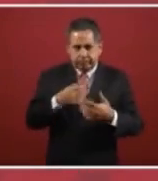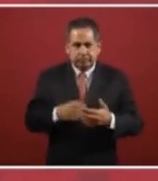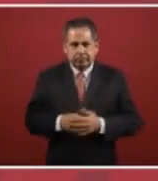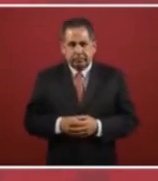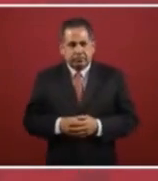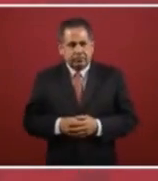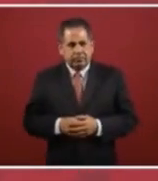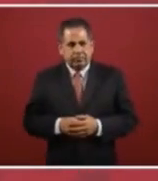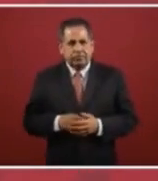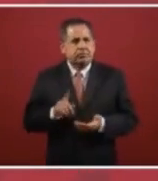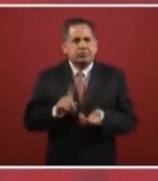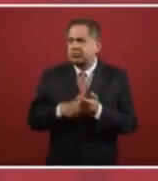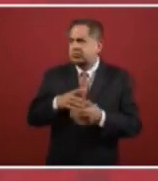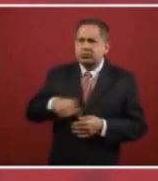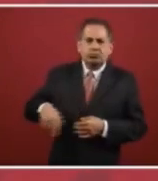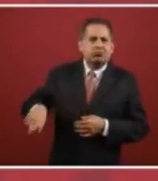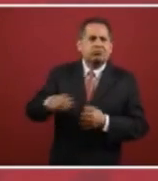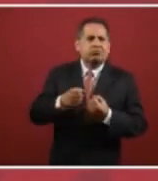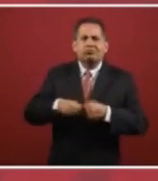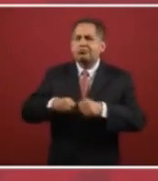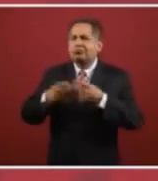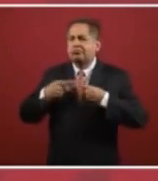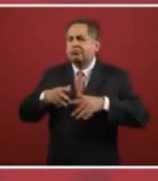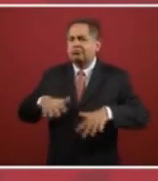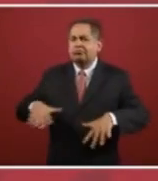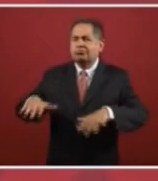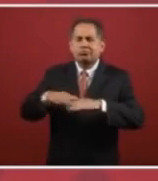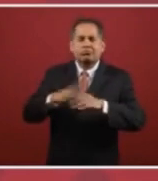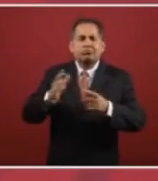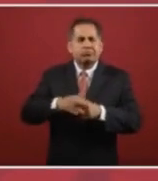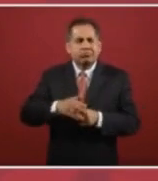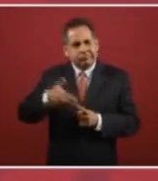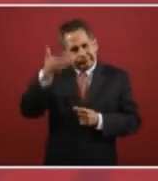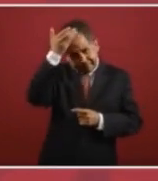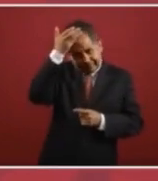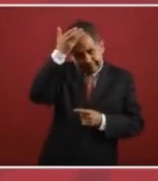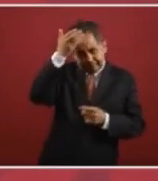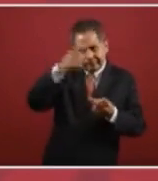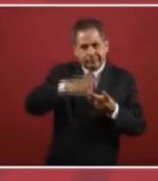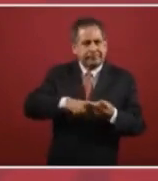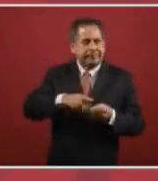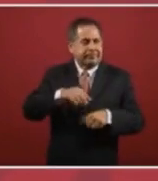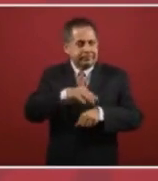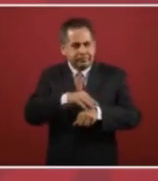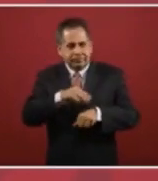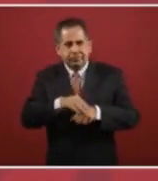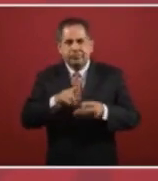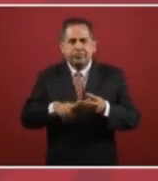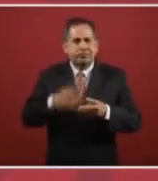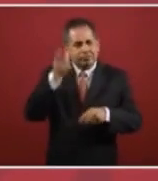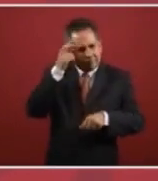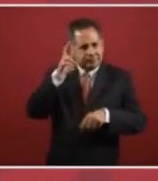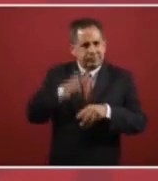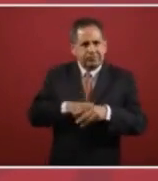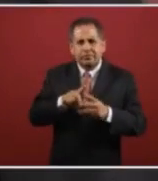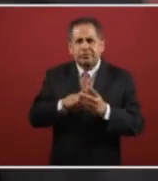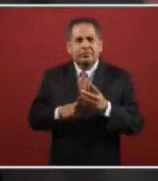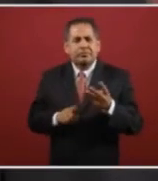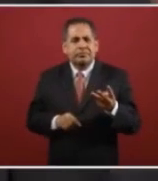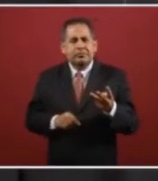que sociedad somos si la enfermera si el médico es el director del hospital